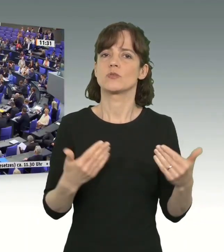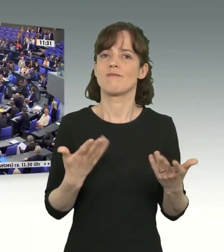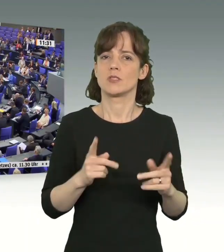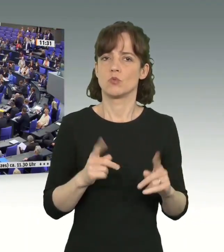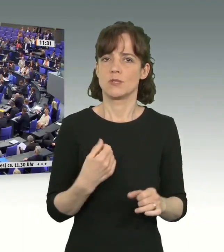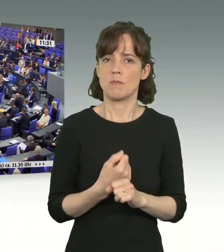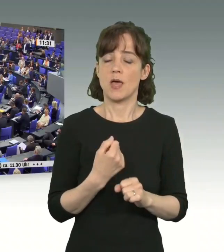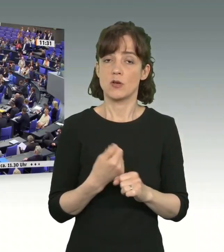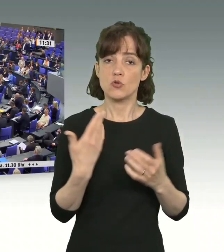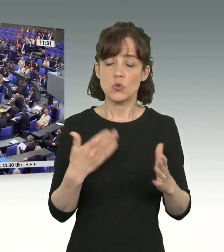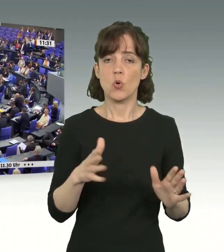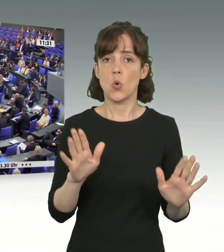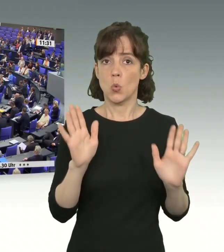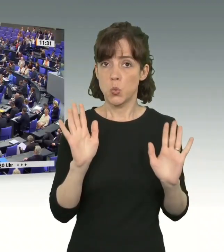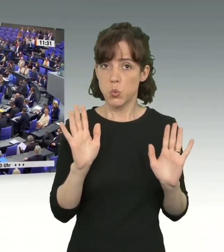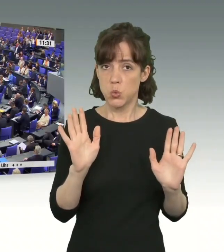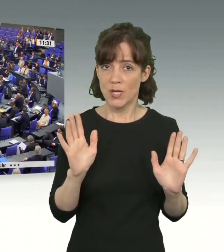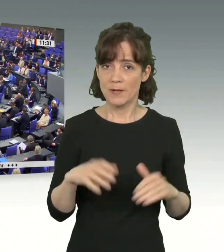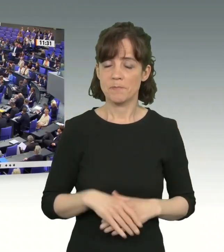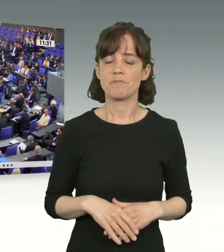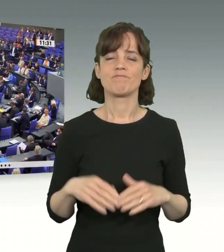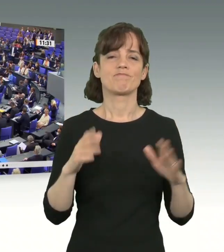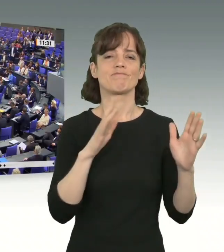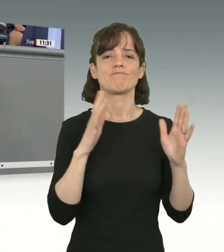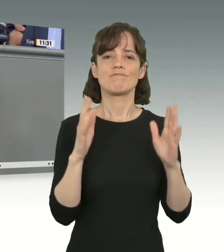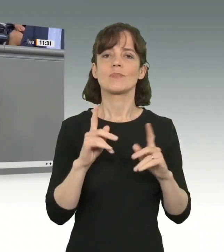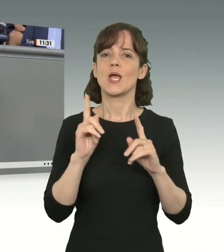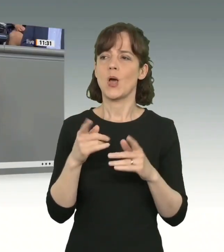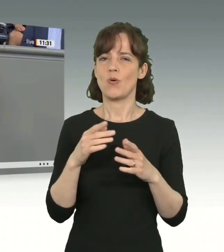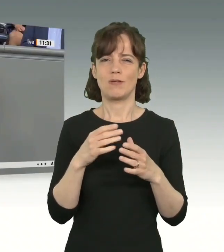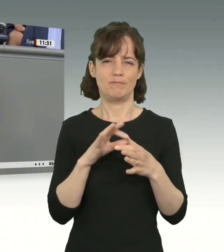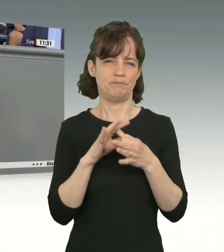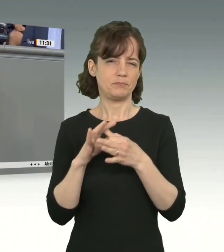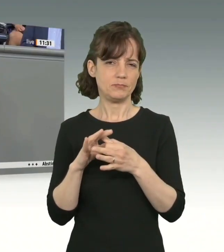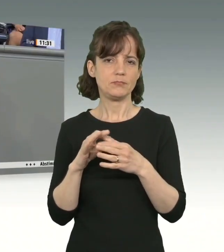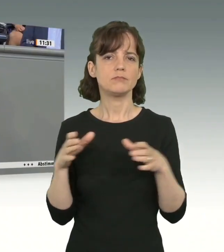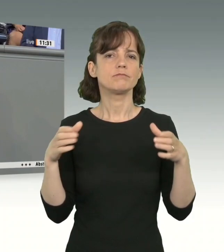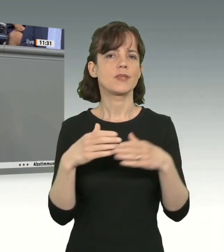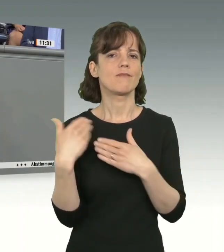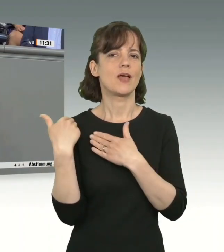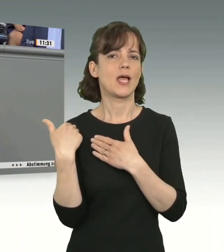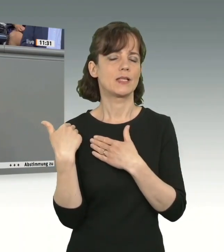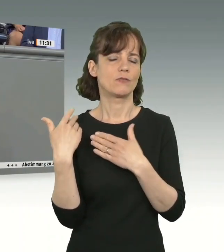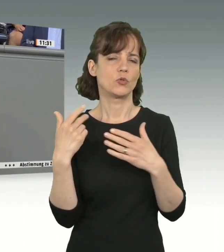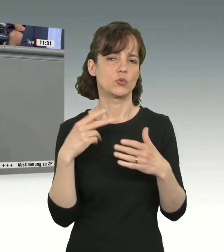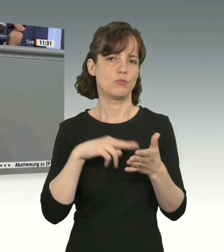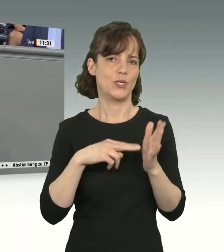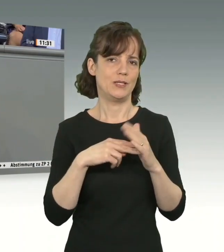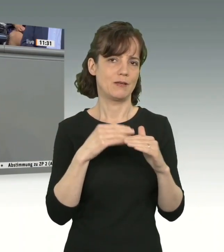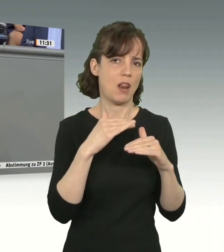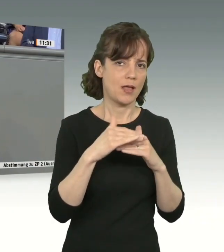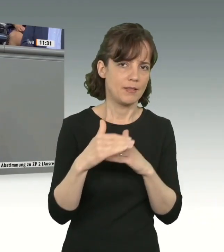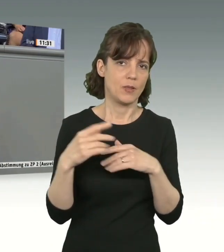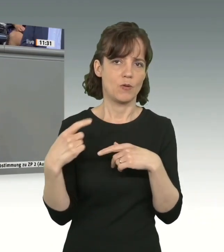Und da wir auch andere Dinge haben, was die gemeinsame Verantwortungspolitik der Länder und dem